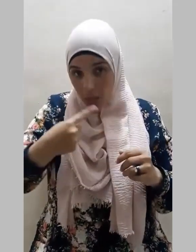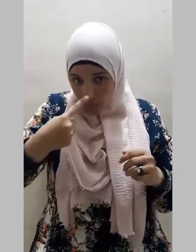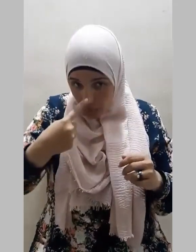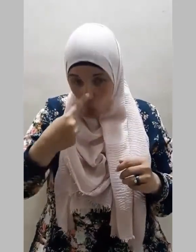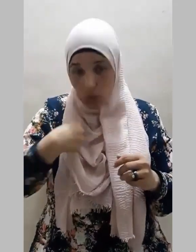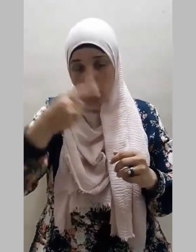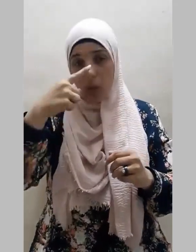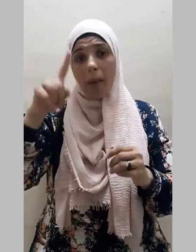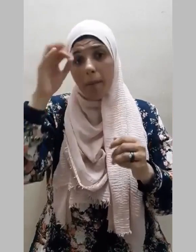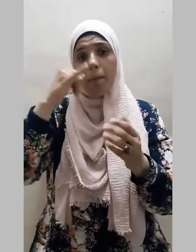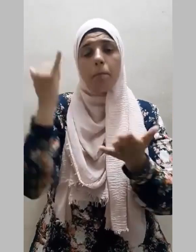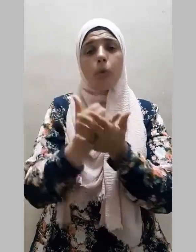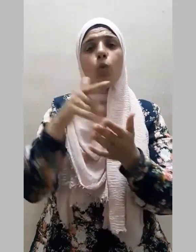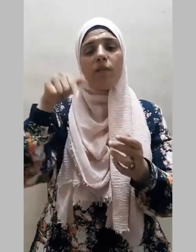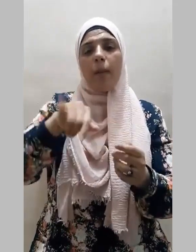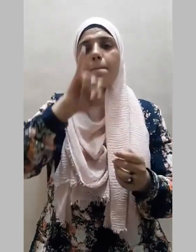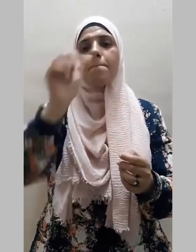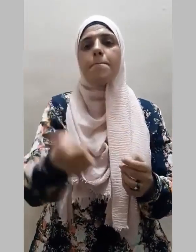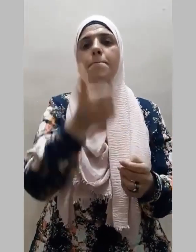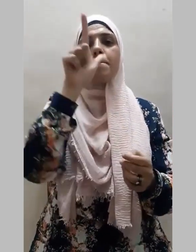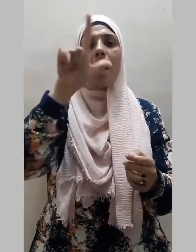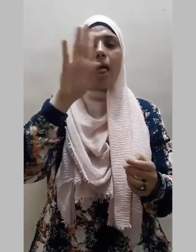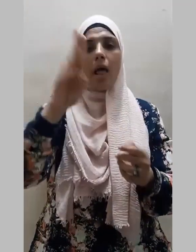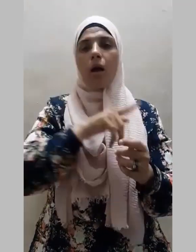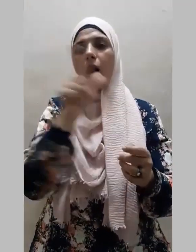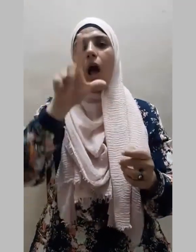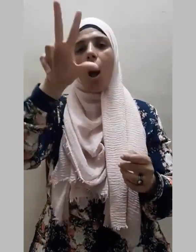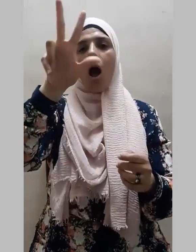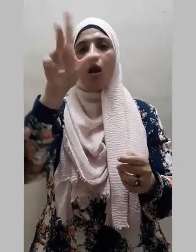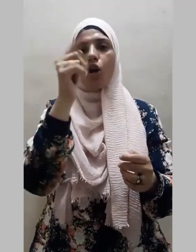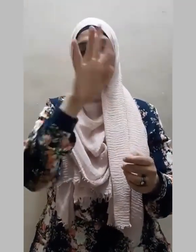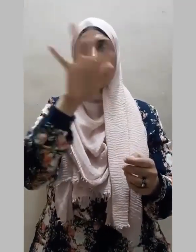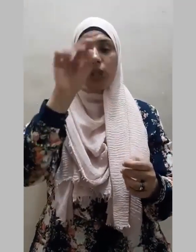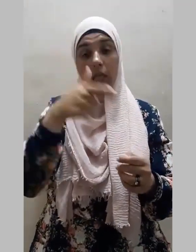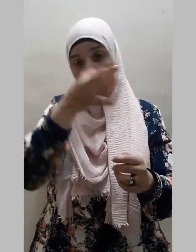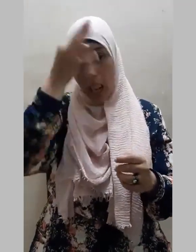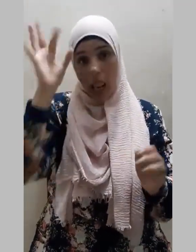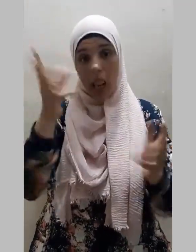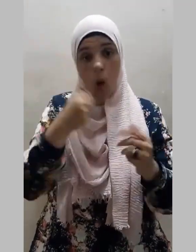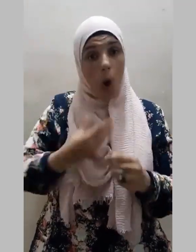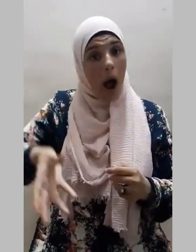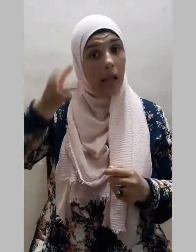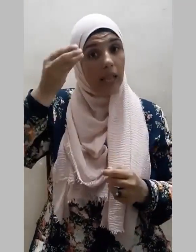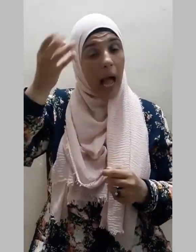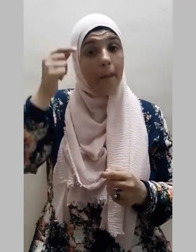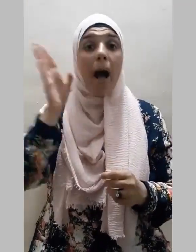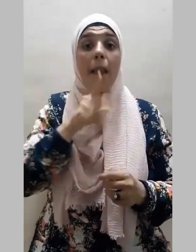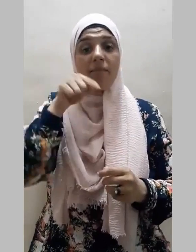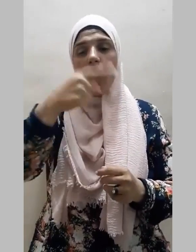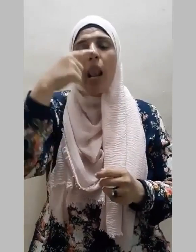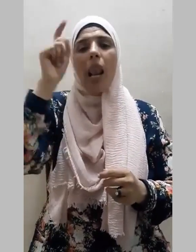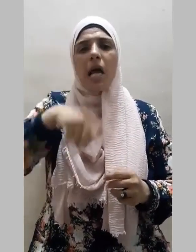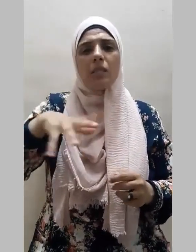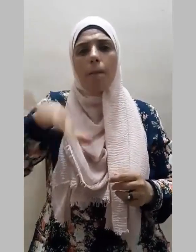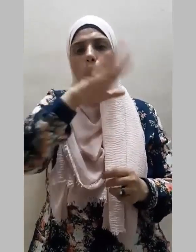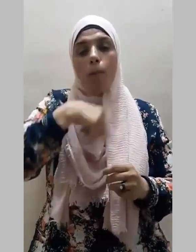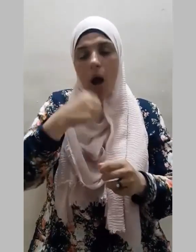كتم مالك إلى الرشيد إذا علمت علما فلنر عليك علمه